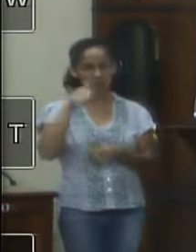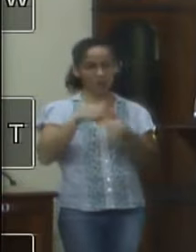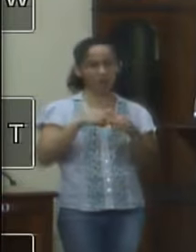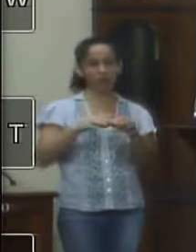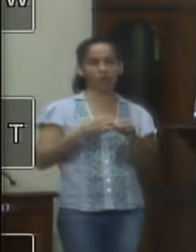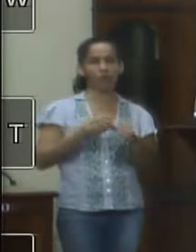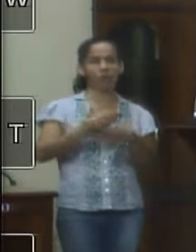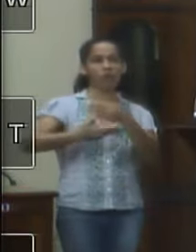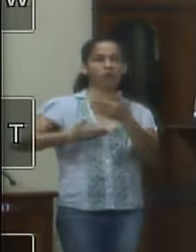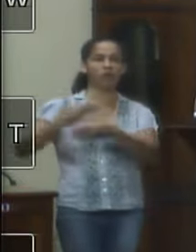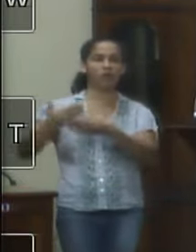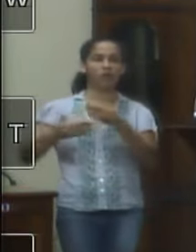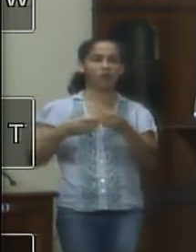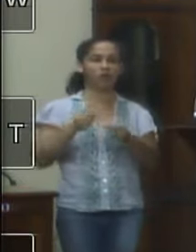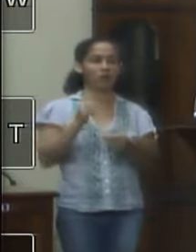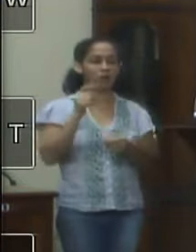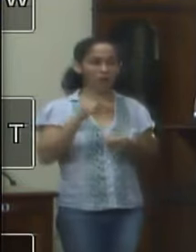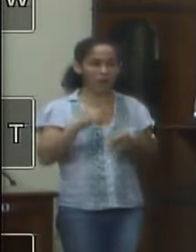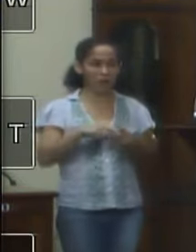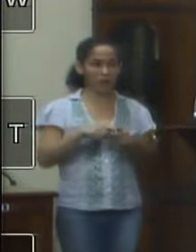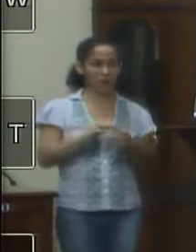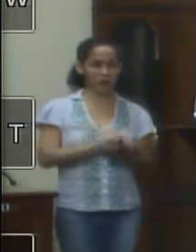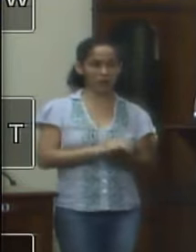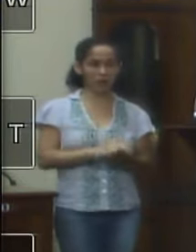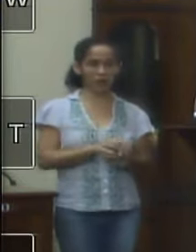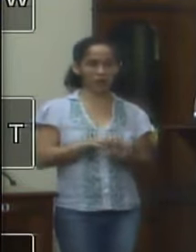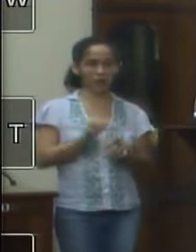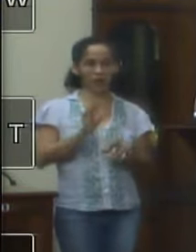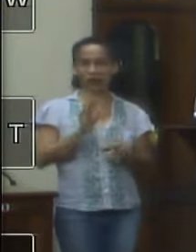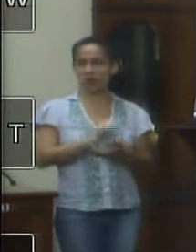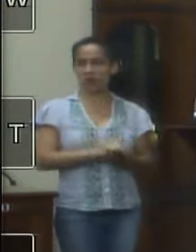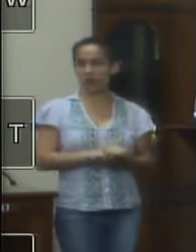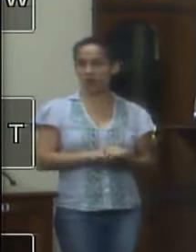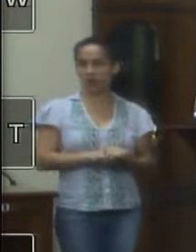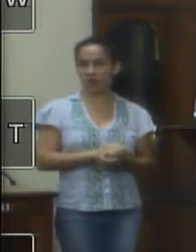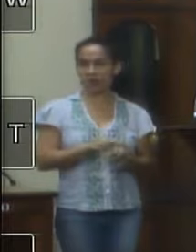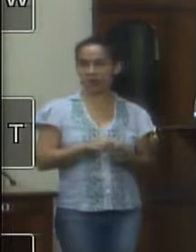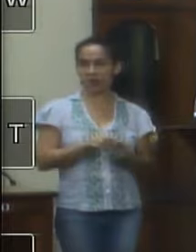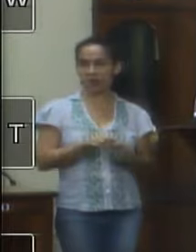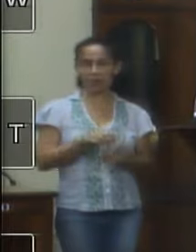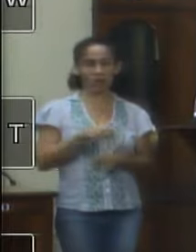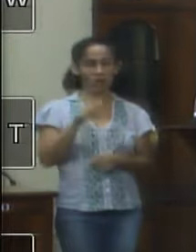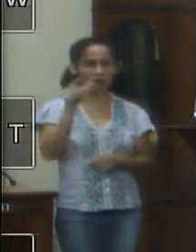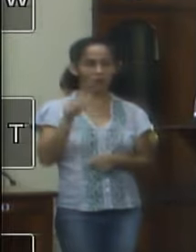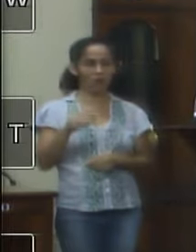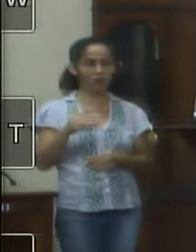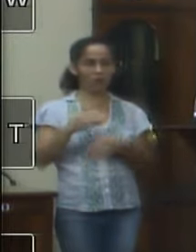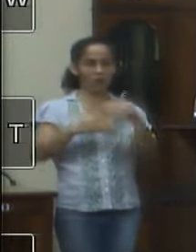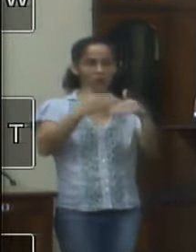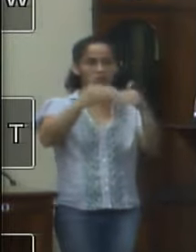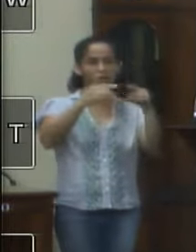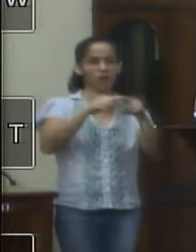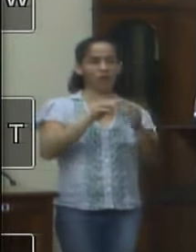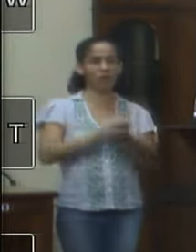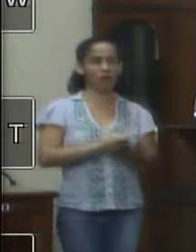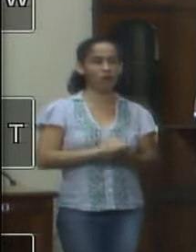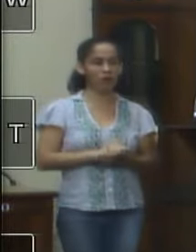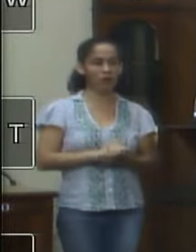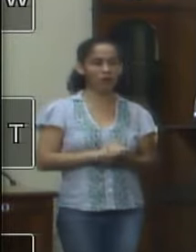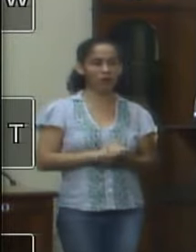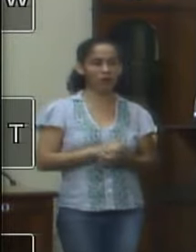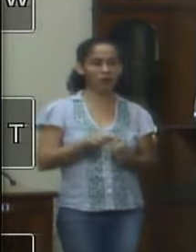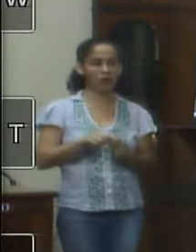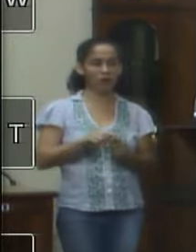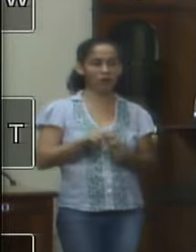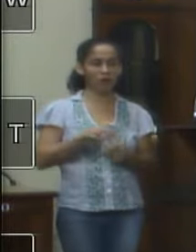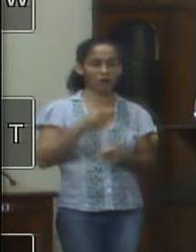envolvidas nos casos das aposentadorias em relação ao processo da aposentadoria é outro